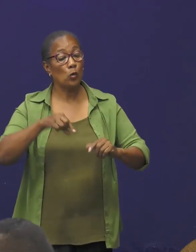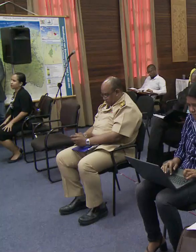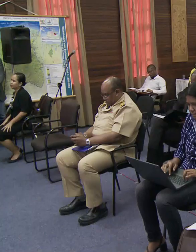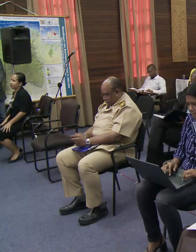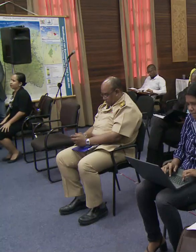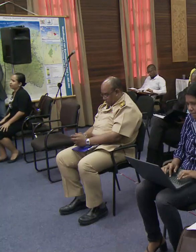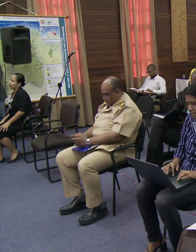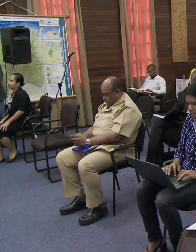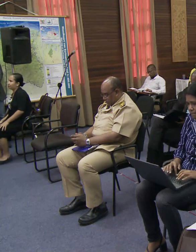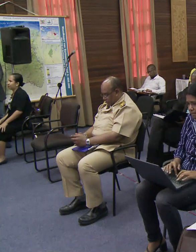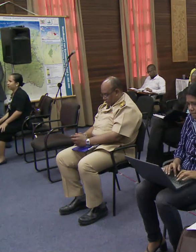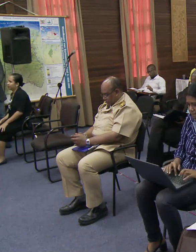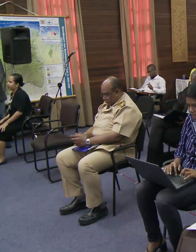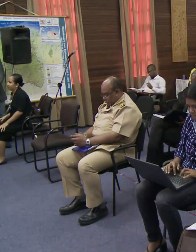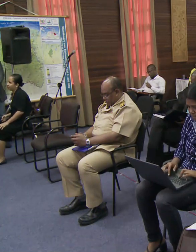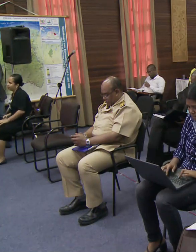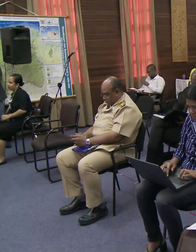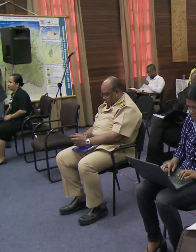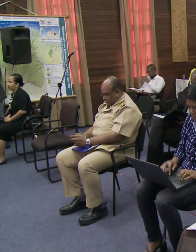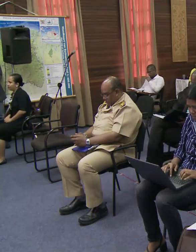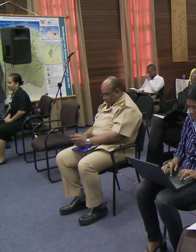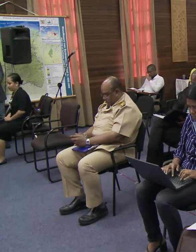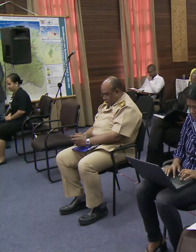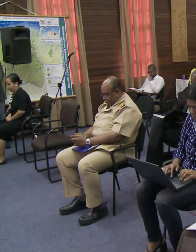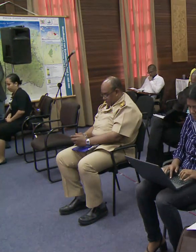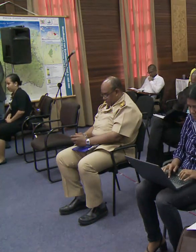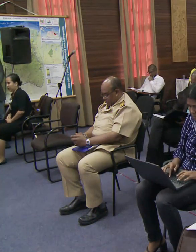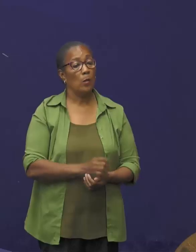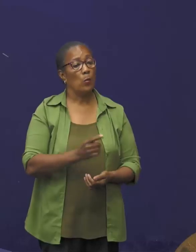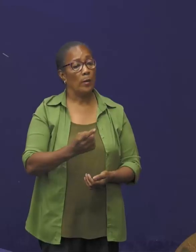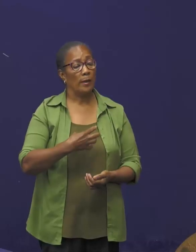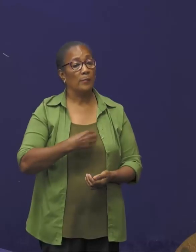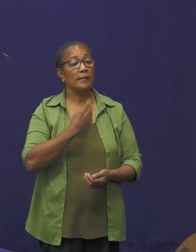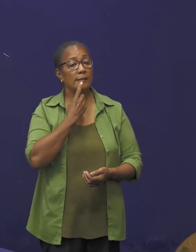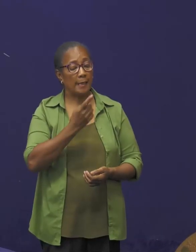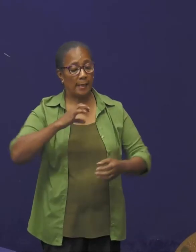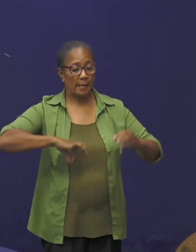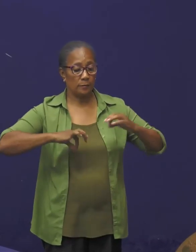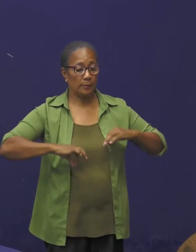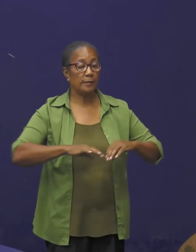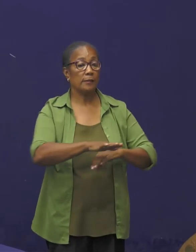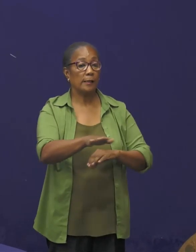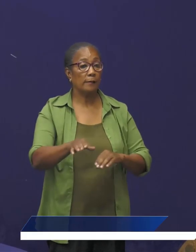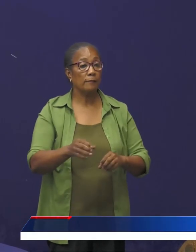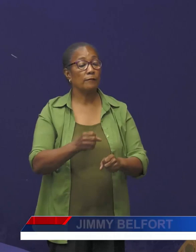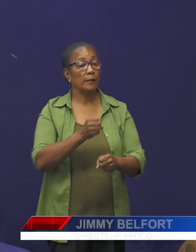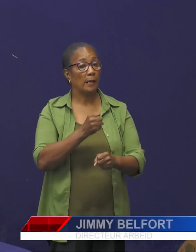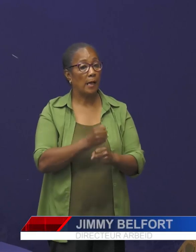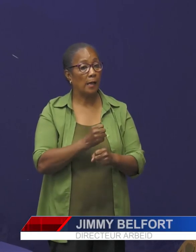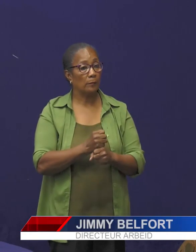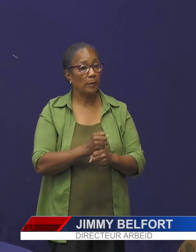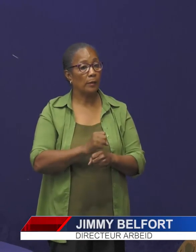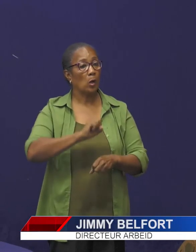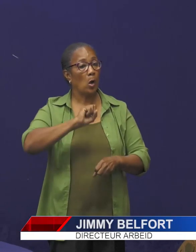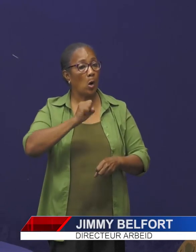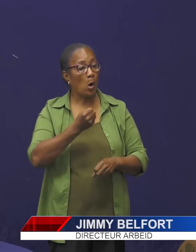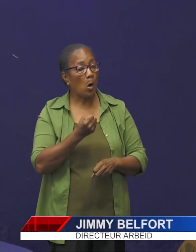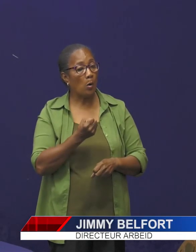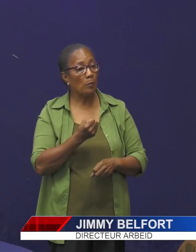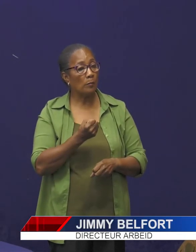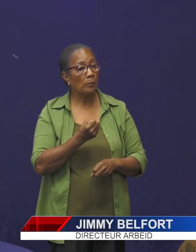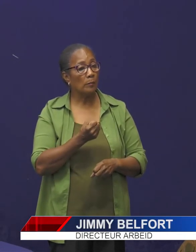zorg beschikbaar is. We hebben gemeend als ministerie van arbeiders om wederom zaken die